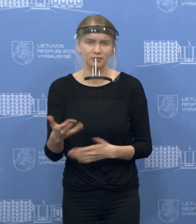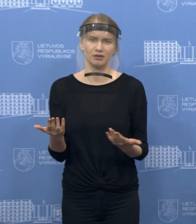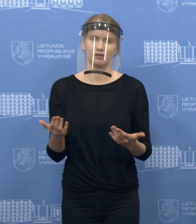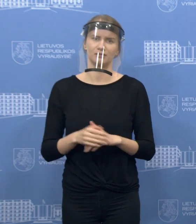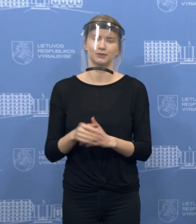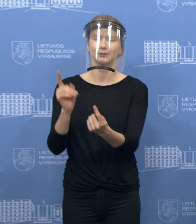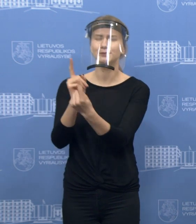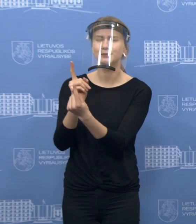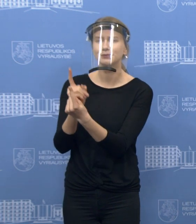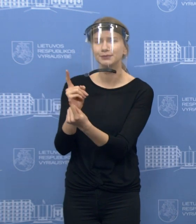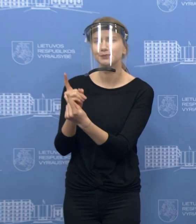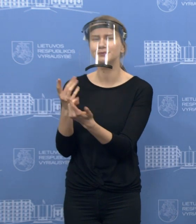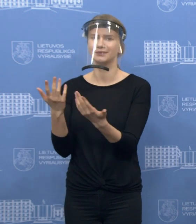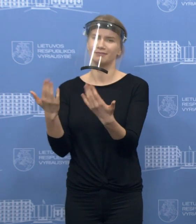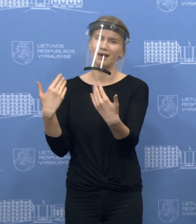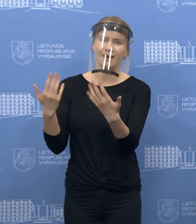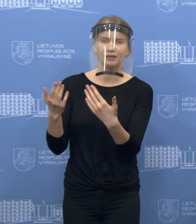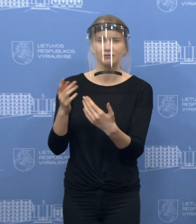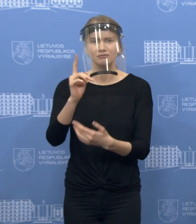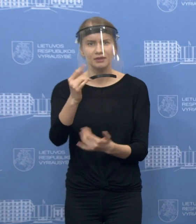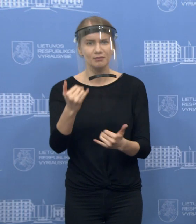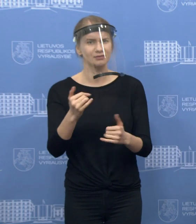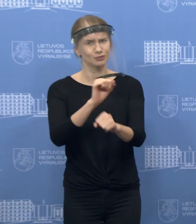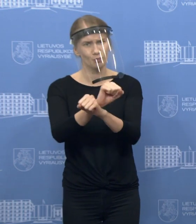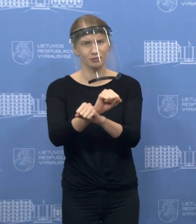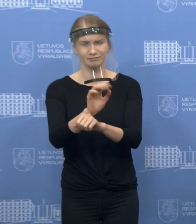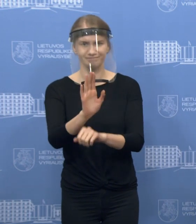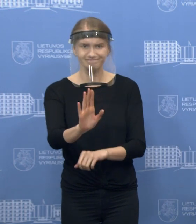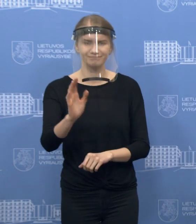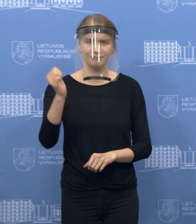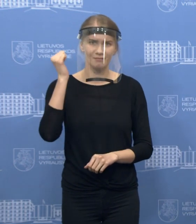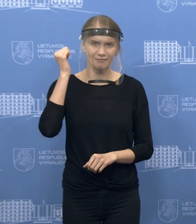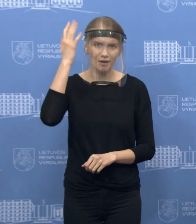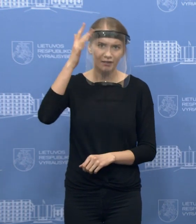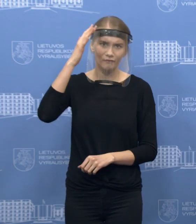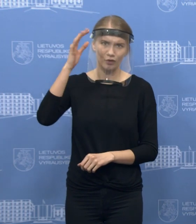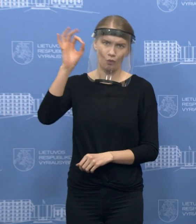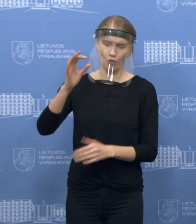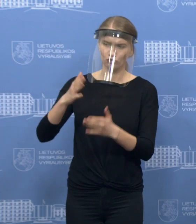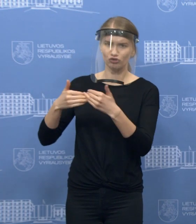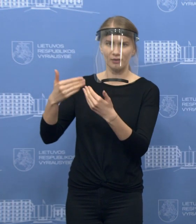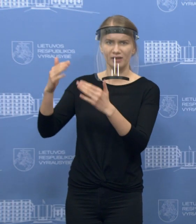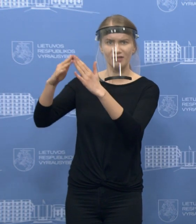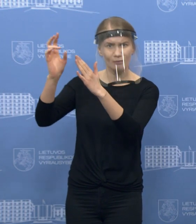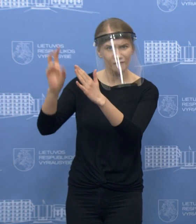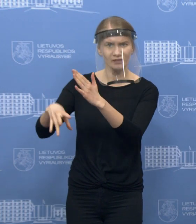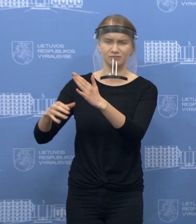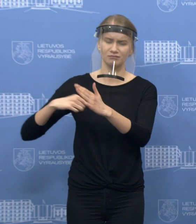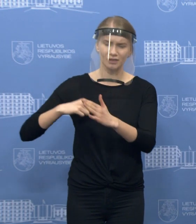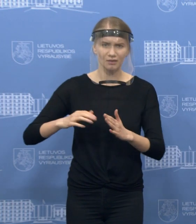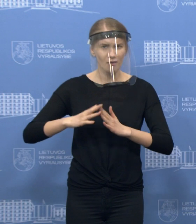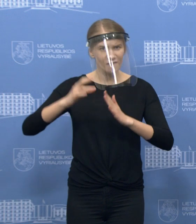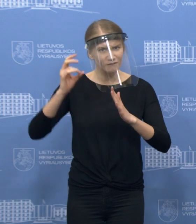artimiausius, myliamiausius žmonės, bet pagalvokime šį kartą apie juos būdami namuose ir dėl jų ateities,